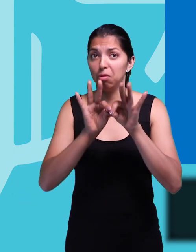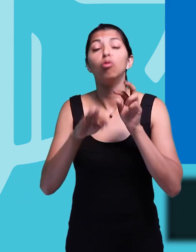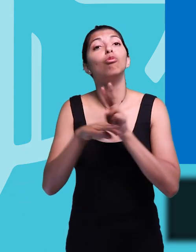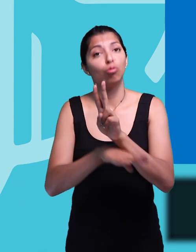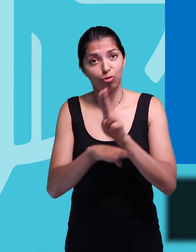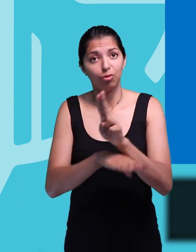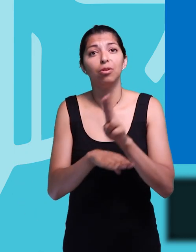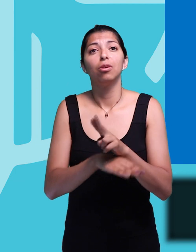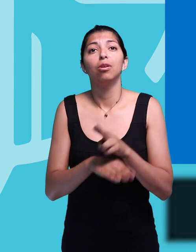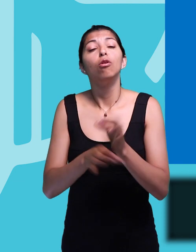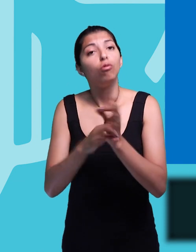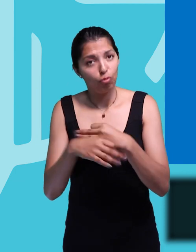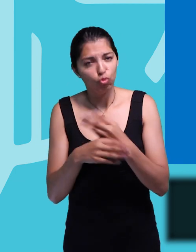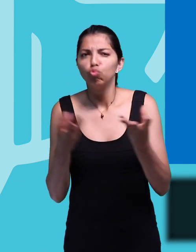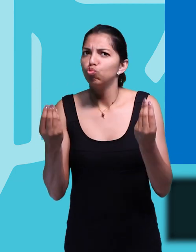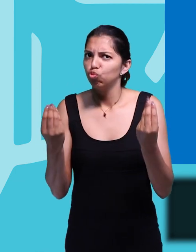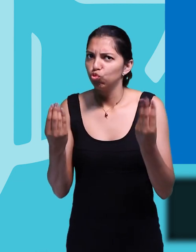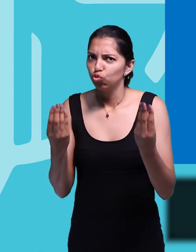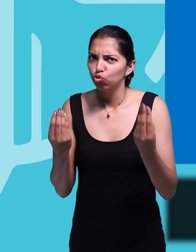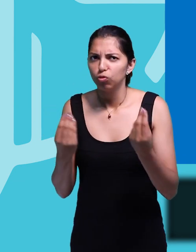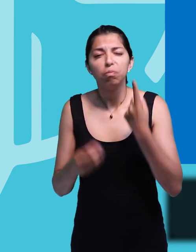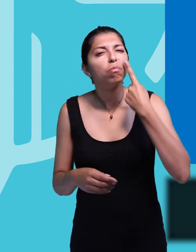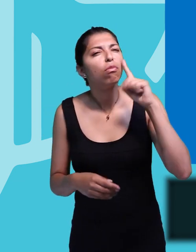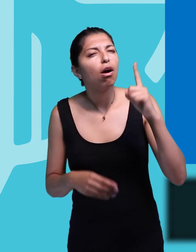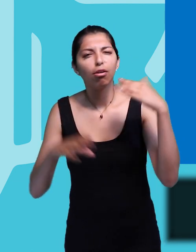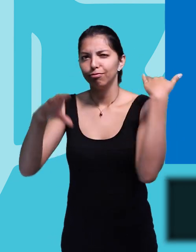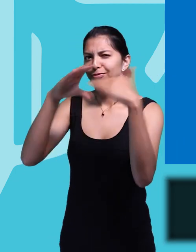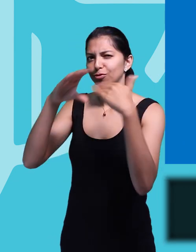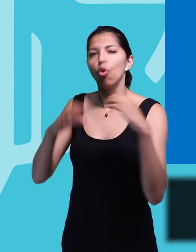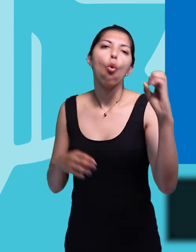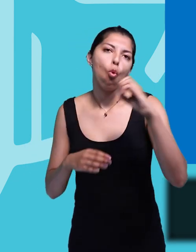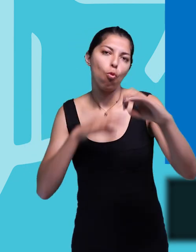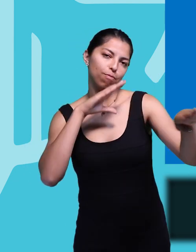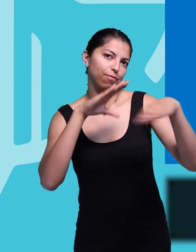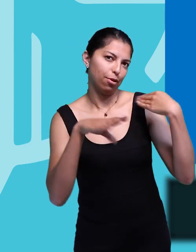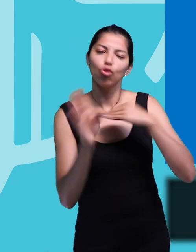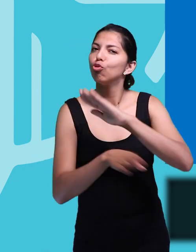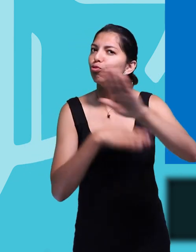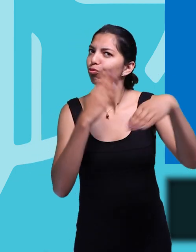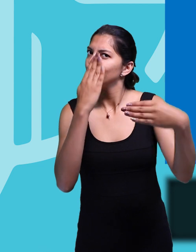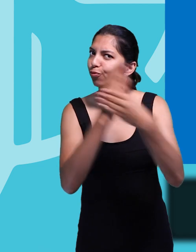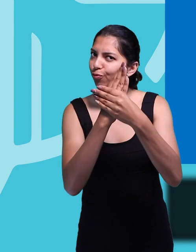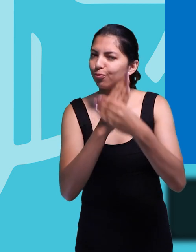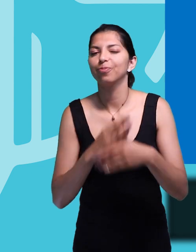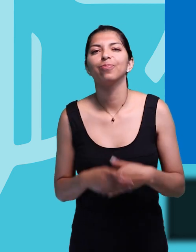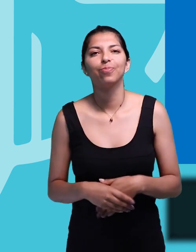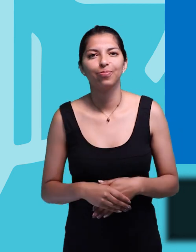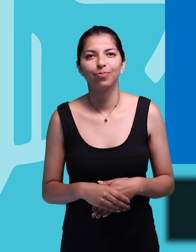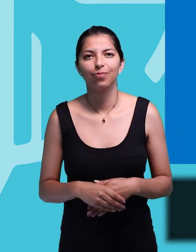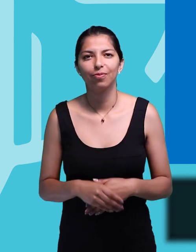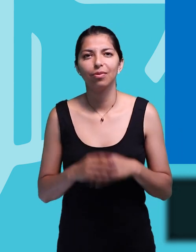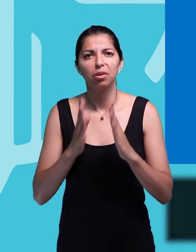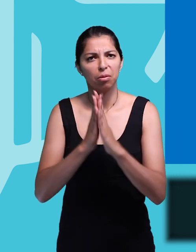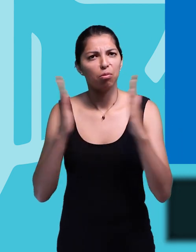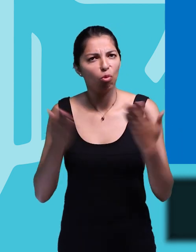Microsoft Outlook es una herramienta muy útil para la comunicación por correo electrónico, que permite múltiples funcionalidades y alternativas para el envío y recepción de mensajes,